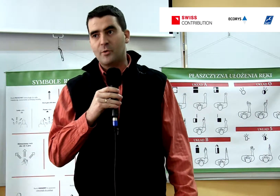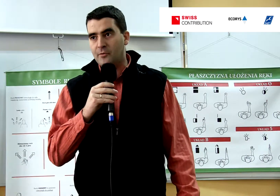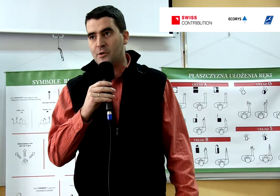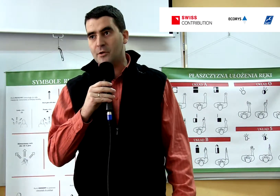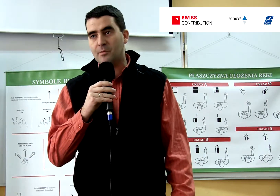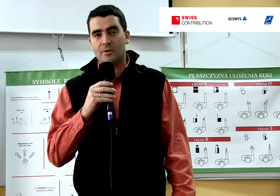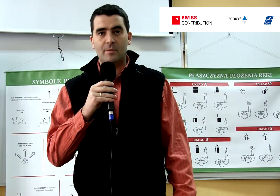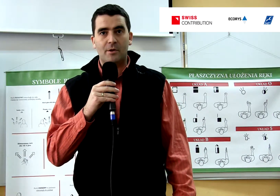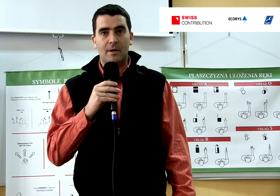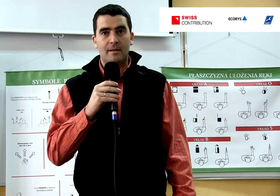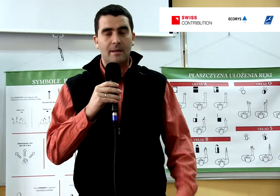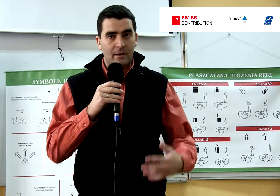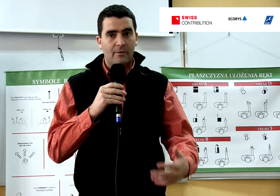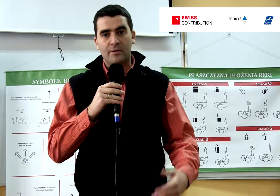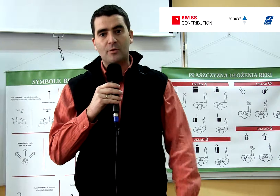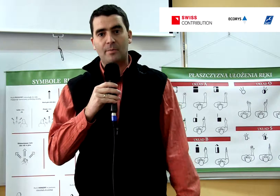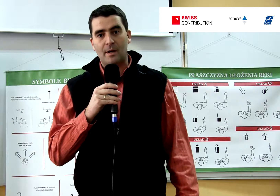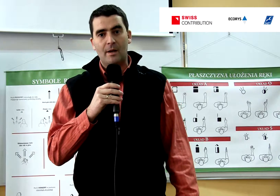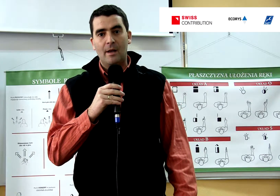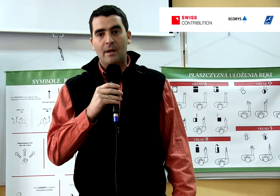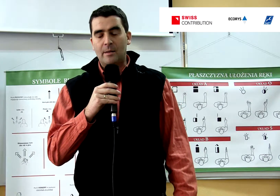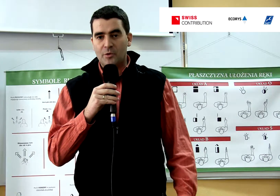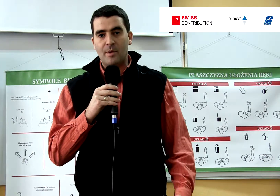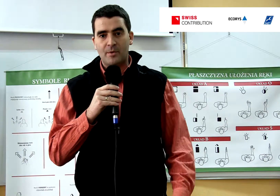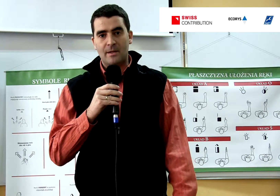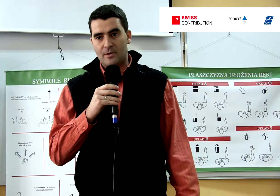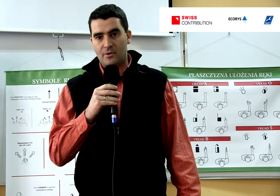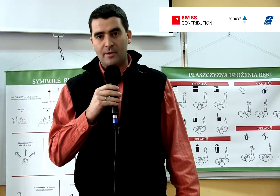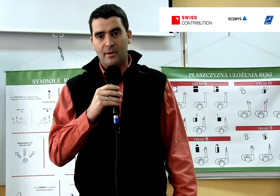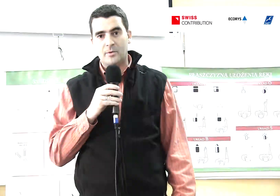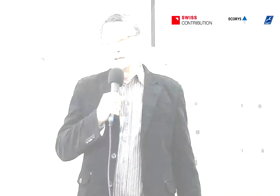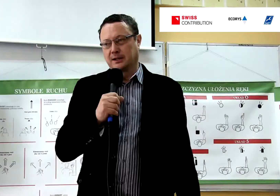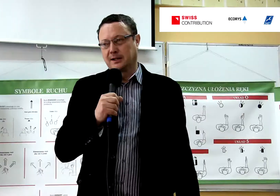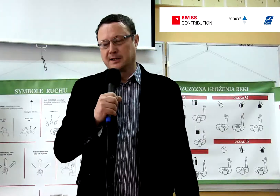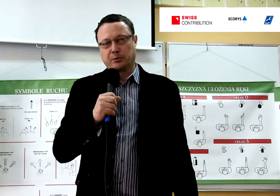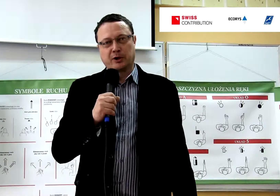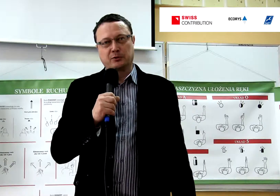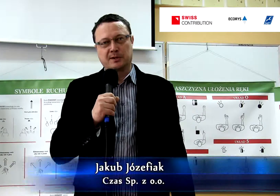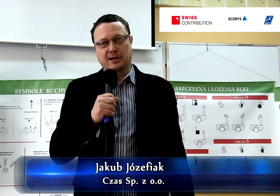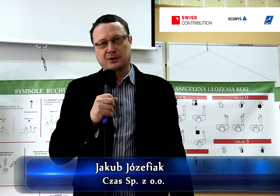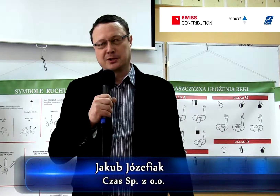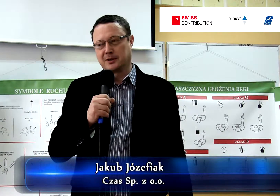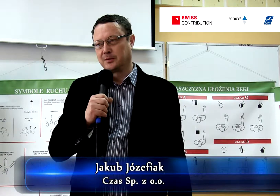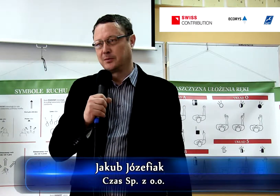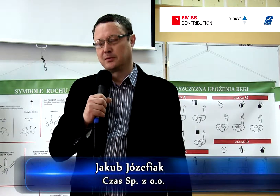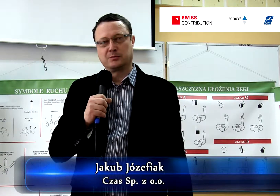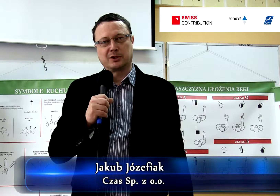poćwiczyć, możemy się zintegrować w grupie i możemy poznać coś nowego. Geneza projektu jest taka, że przed